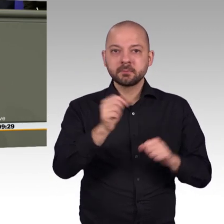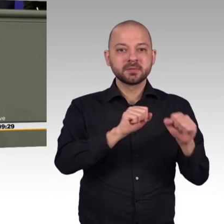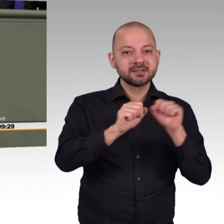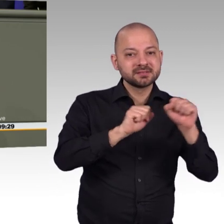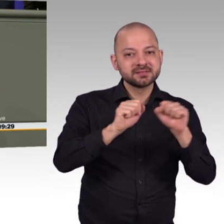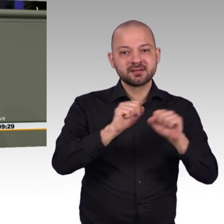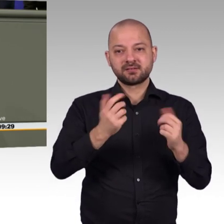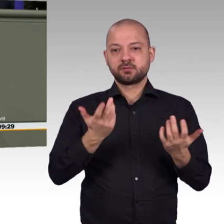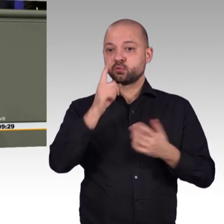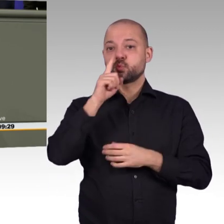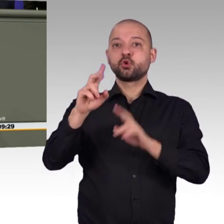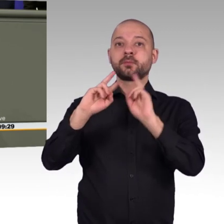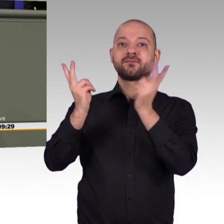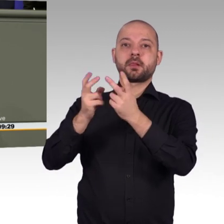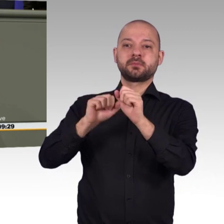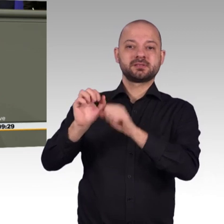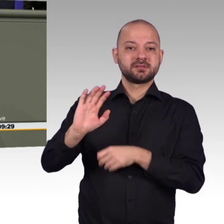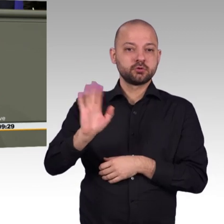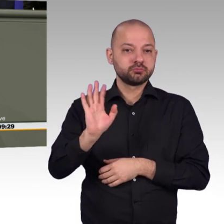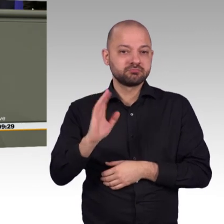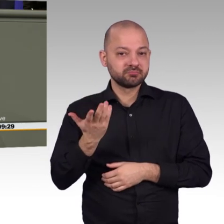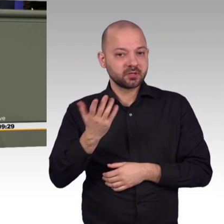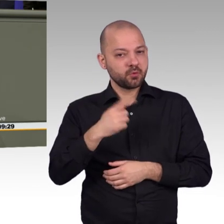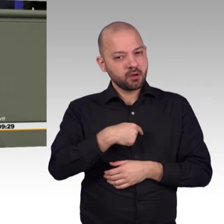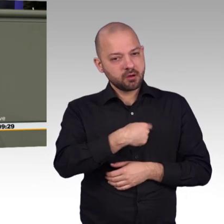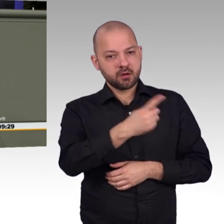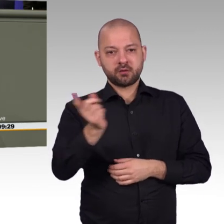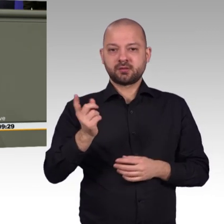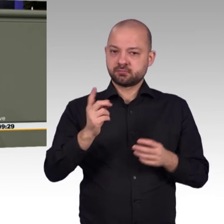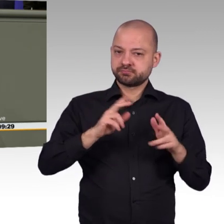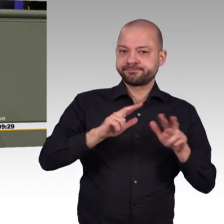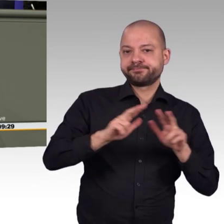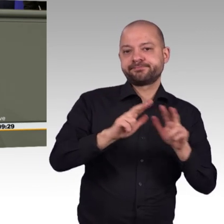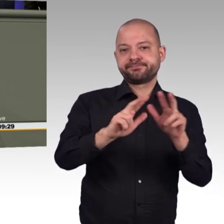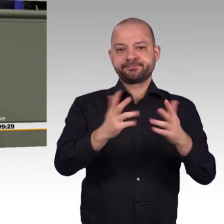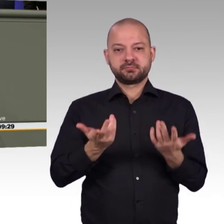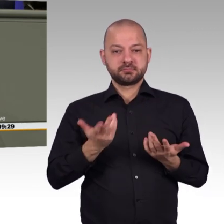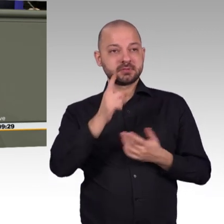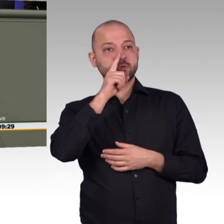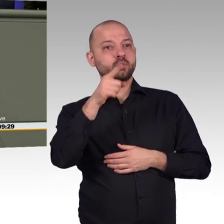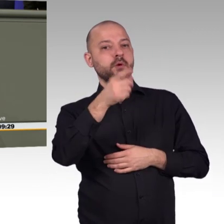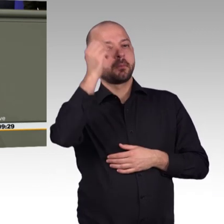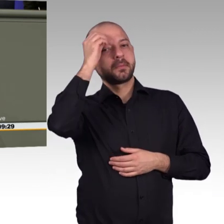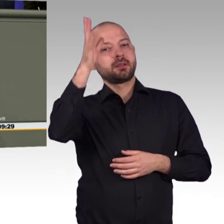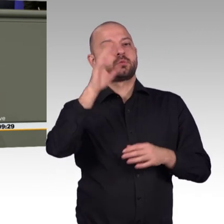Dann stünde der Begriff Open Source auch nicht nur als einleitende Floskel im Kapitel moderner Staat ohne einen einzigen